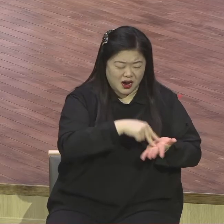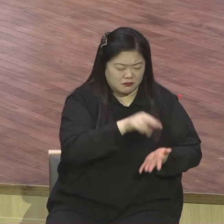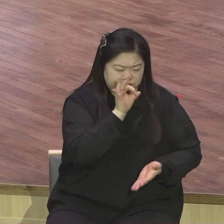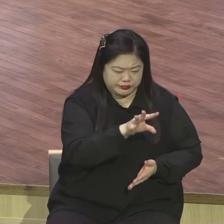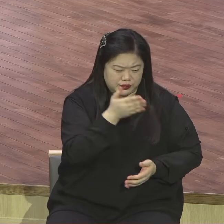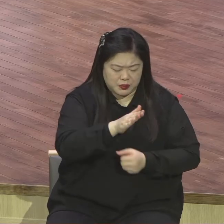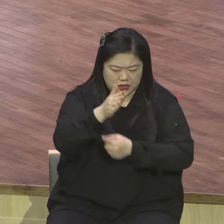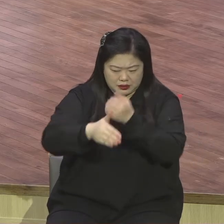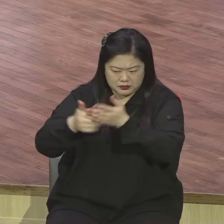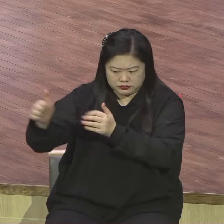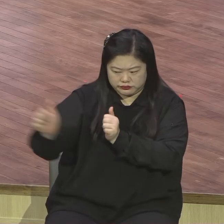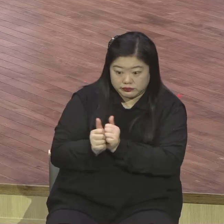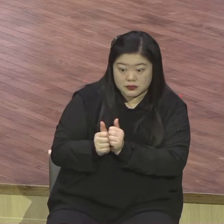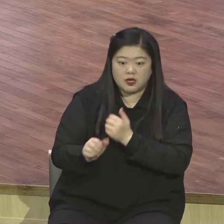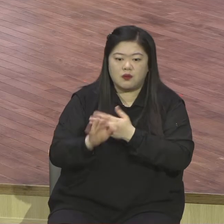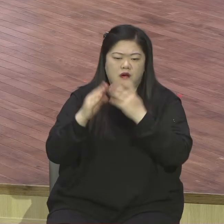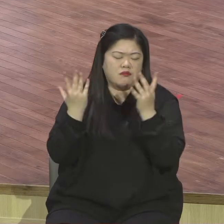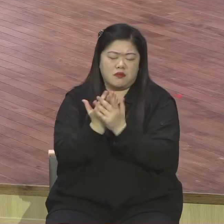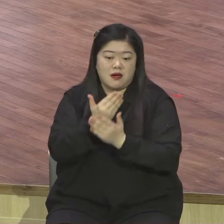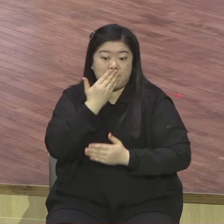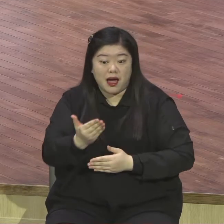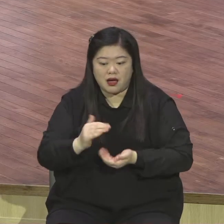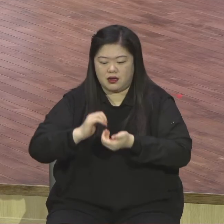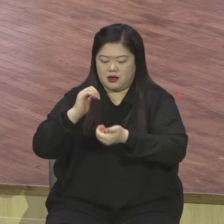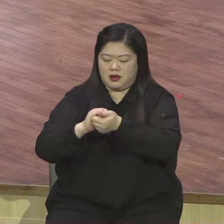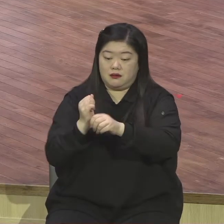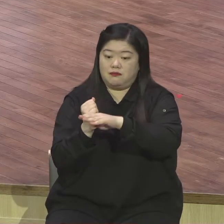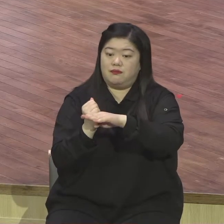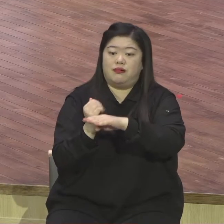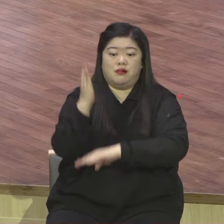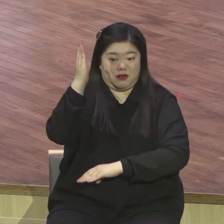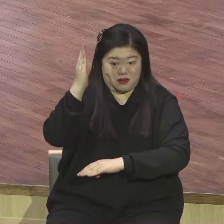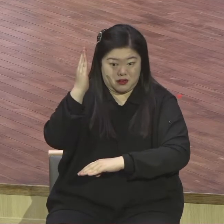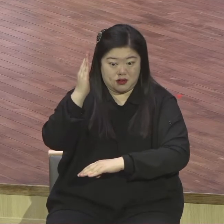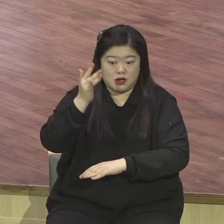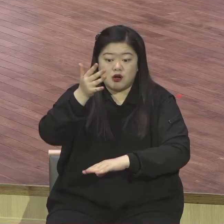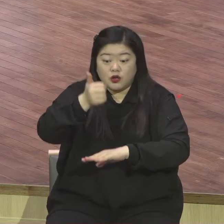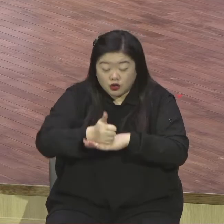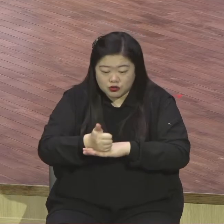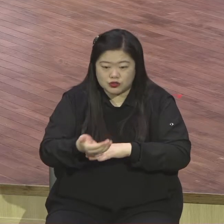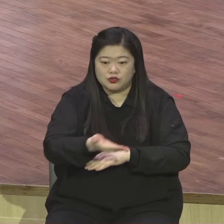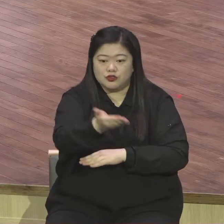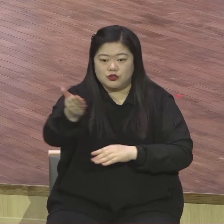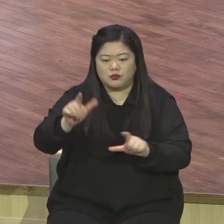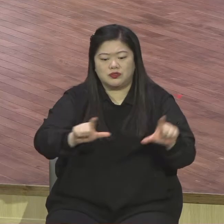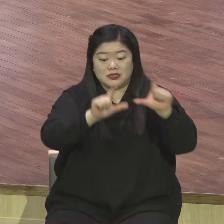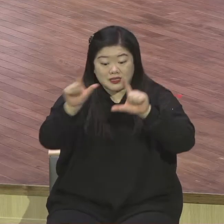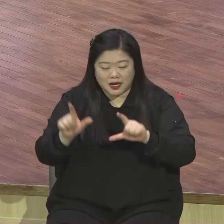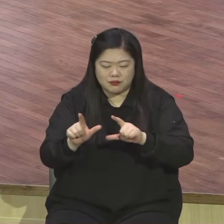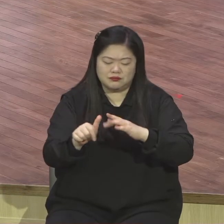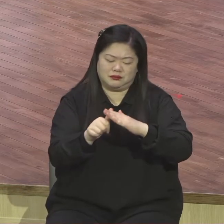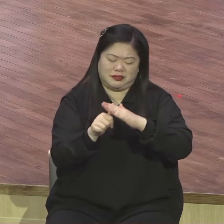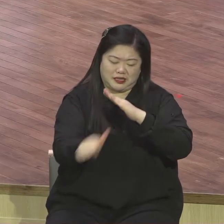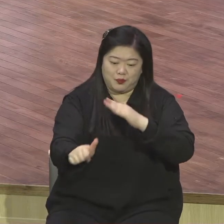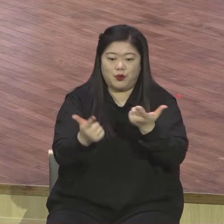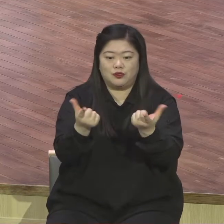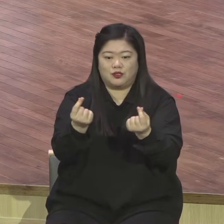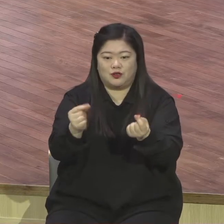체험하고 하나님 나라 확장 사역에 시제적 대표적 기념미적으로 쓰임 받기를 전해 축복합니다 두